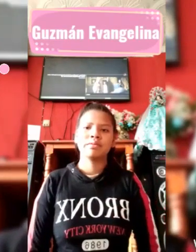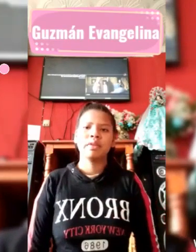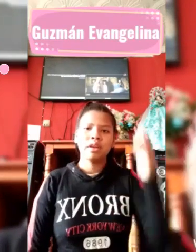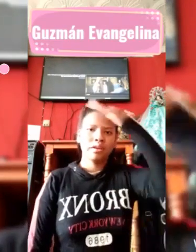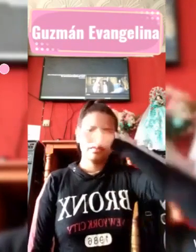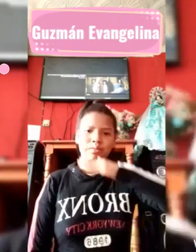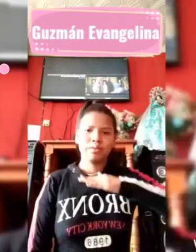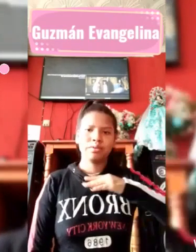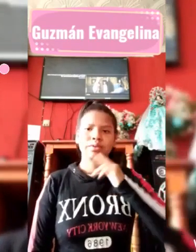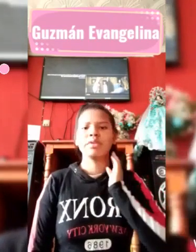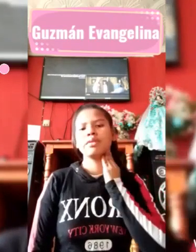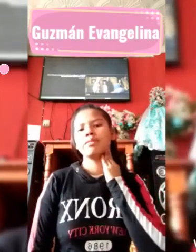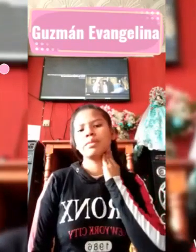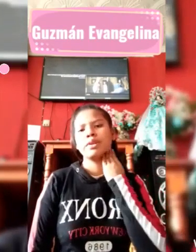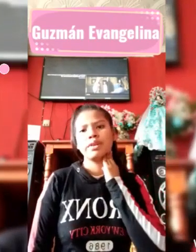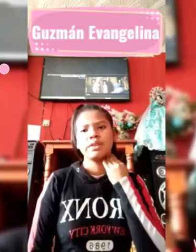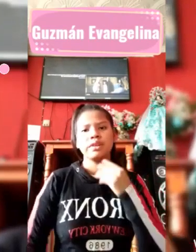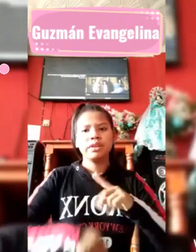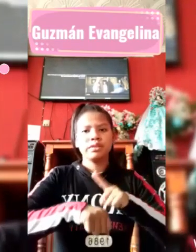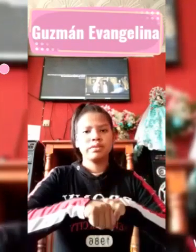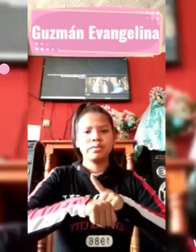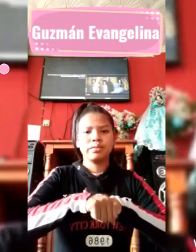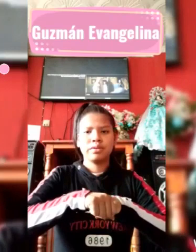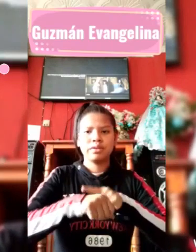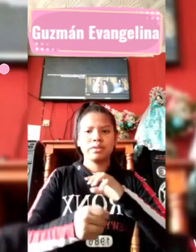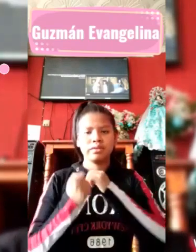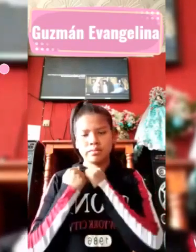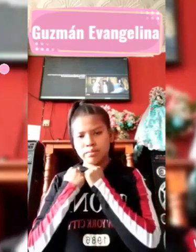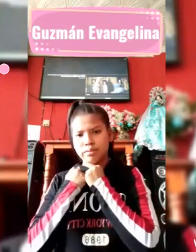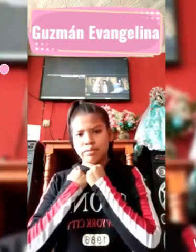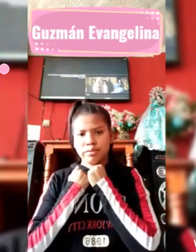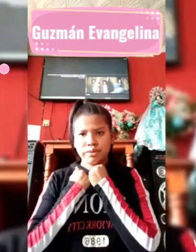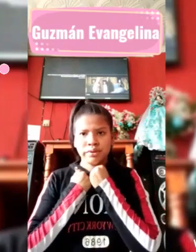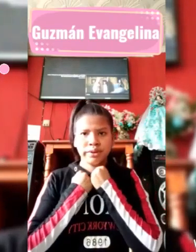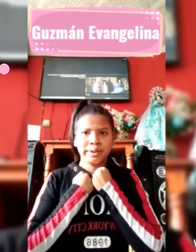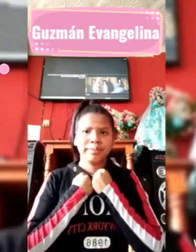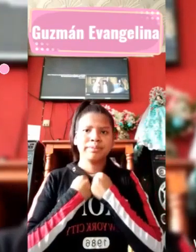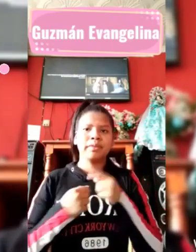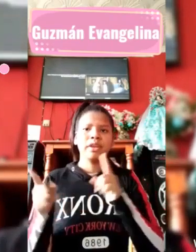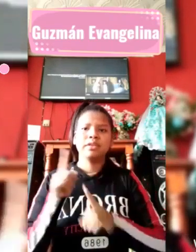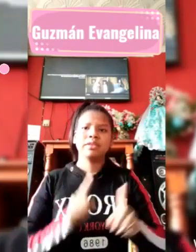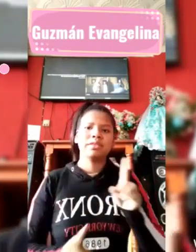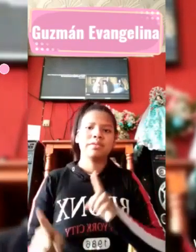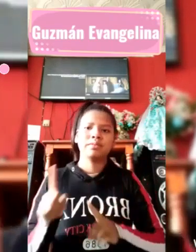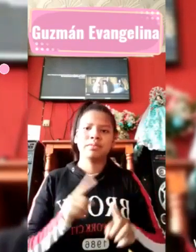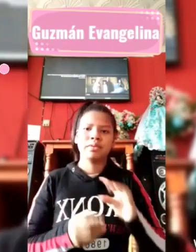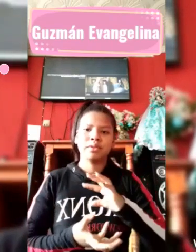Música Meses grises, es tiempo de escondernos, tal vez sea la